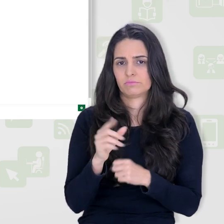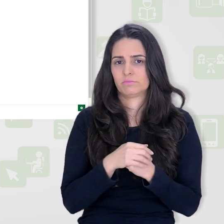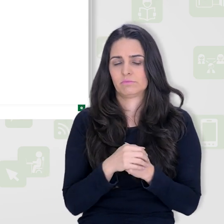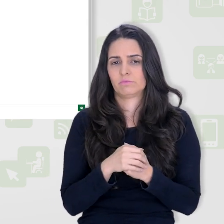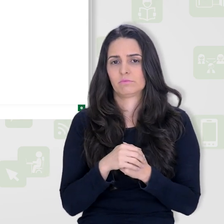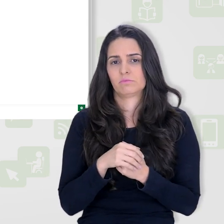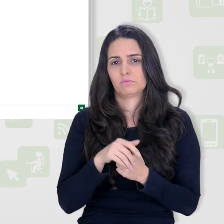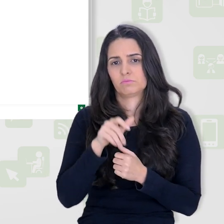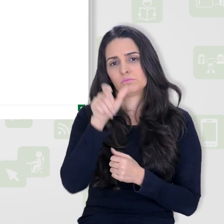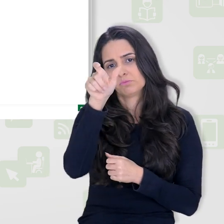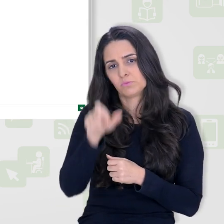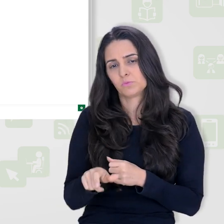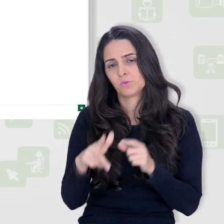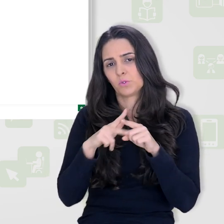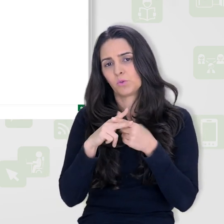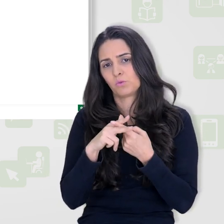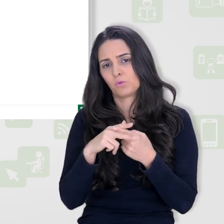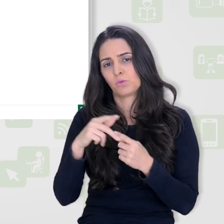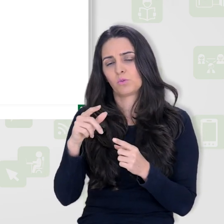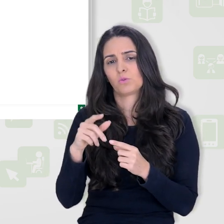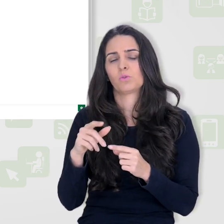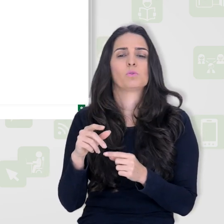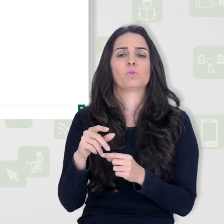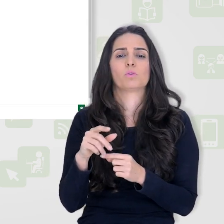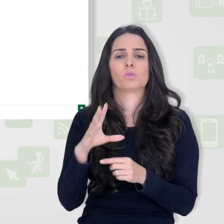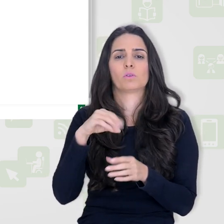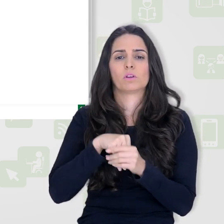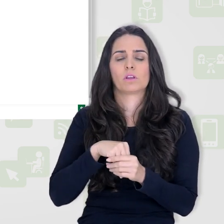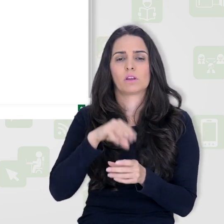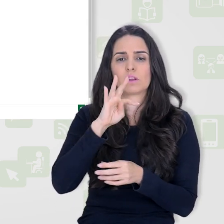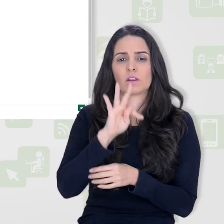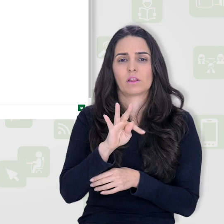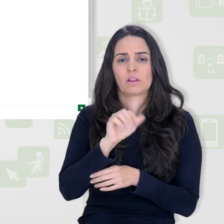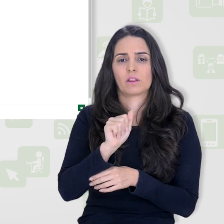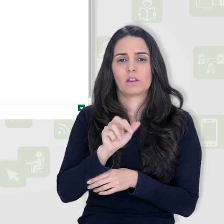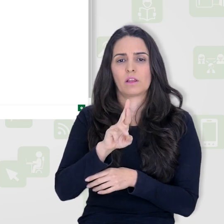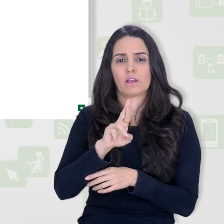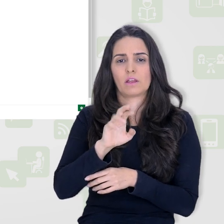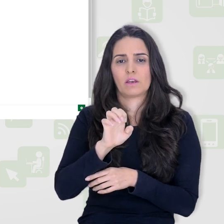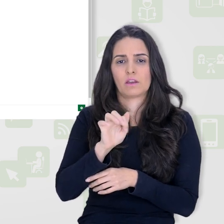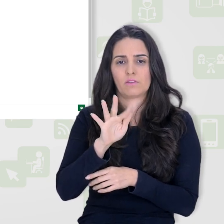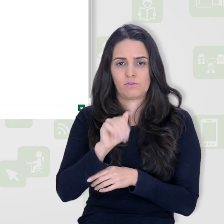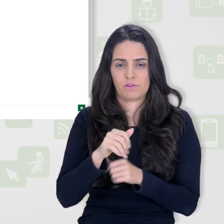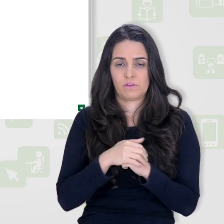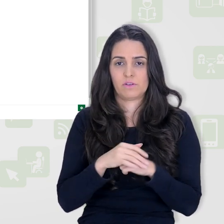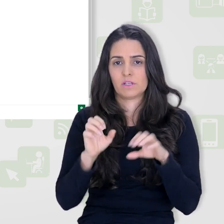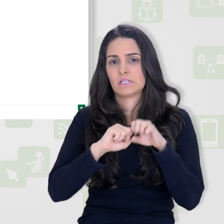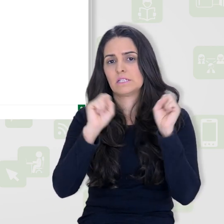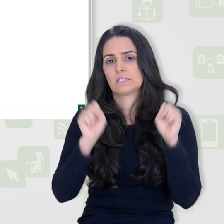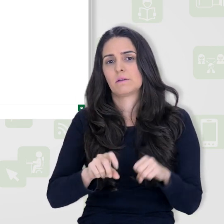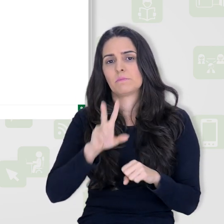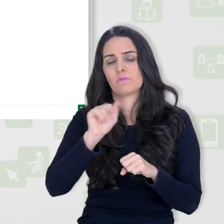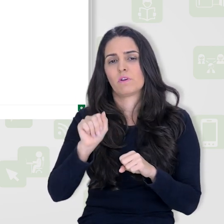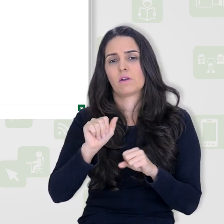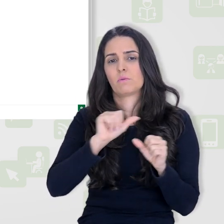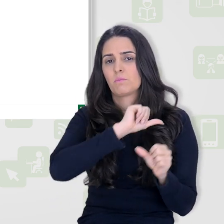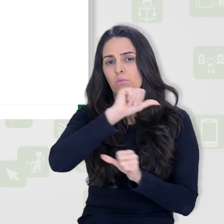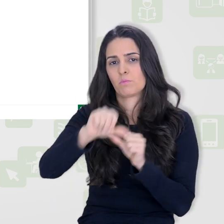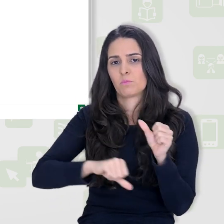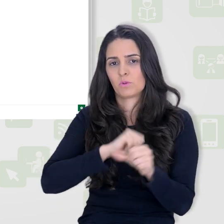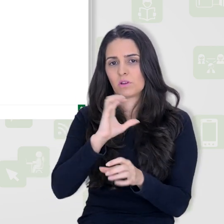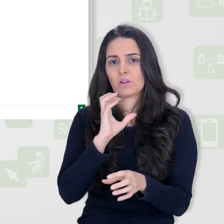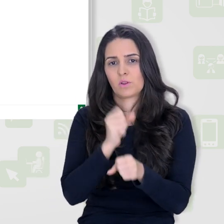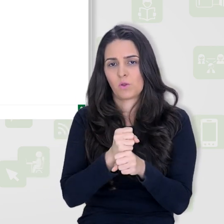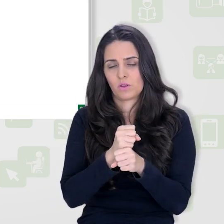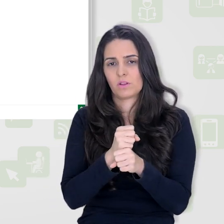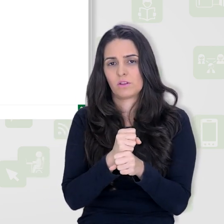o valor que você configurou lá na tarefa, no final, o sistema vai automaticamente fazer a conversão